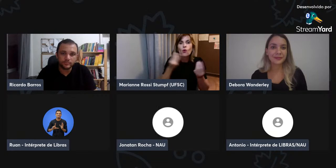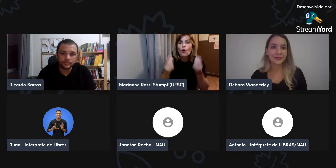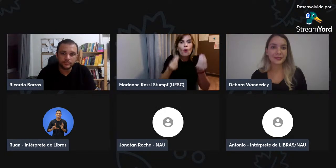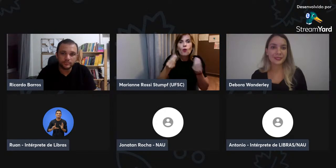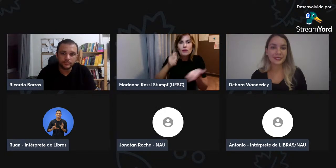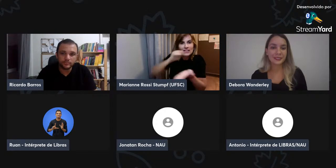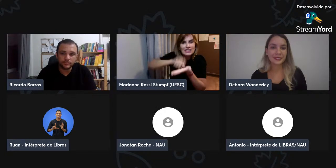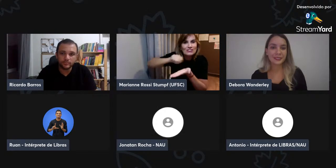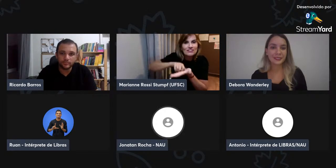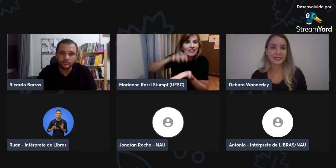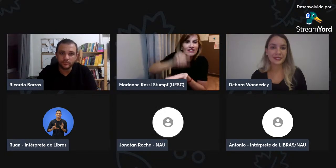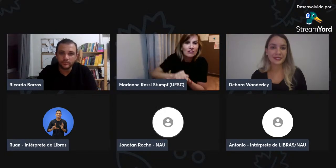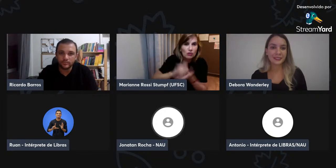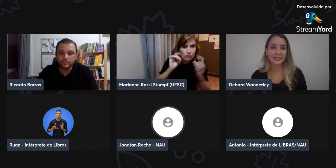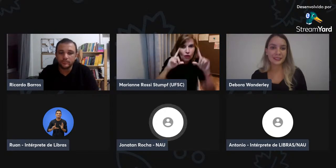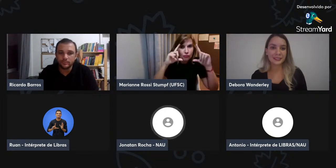exemplo,